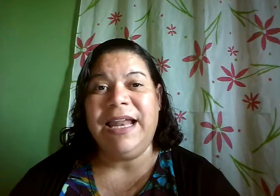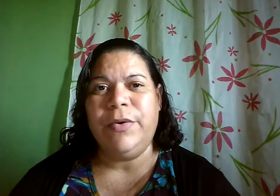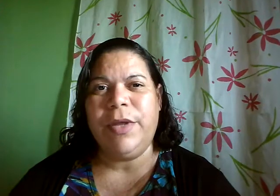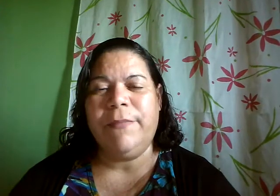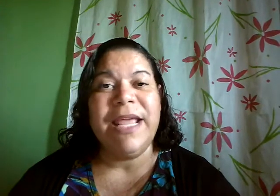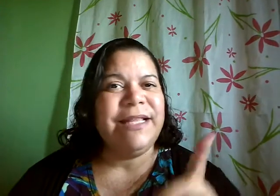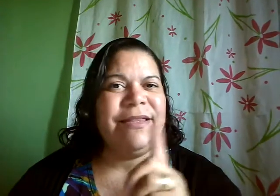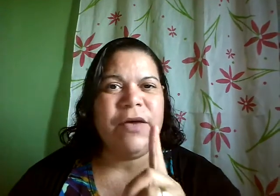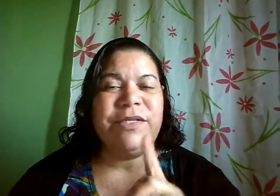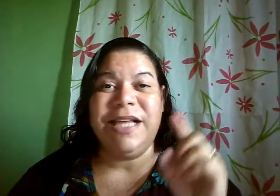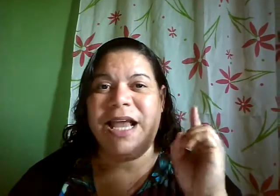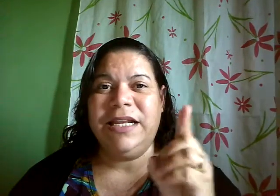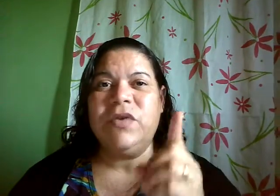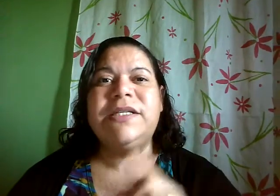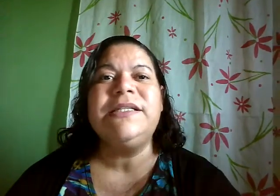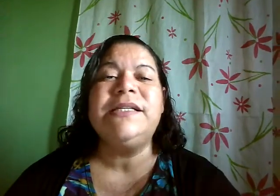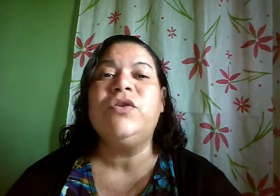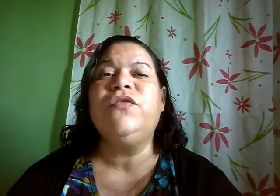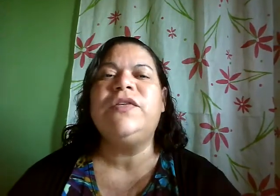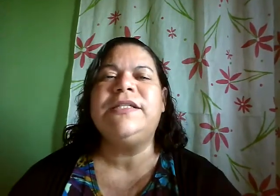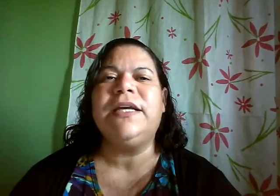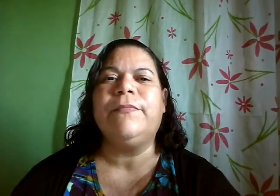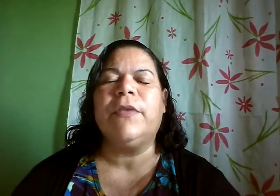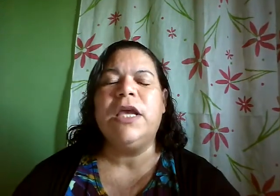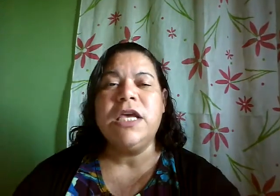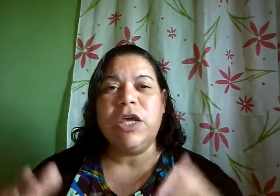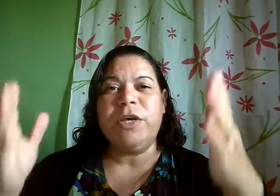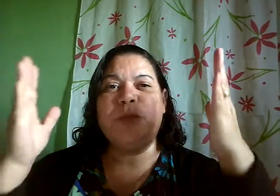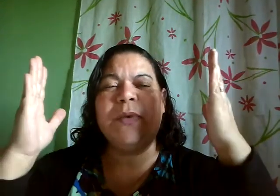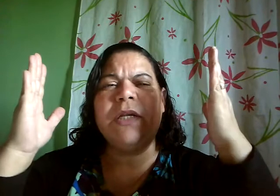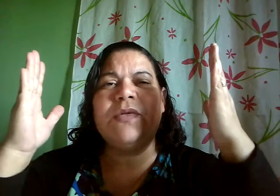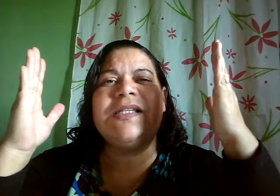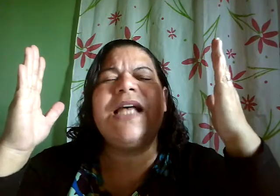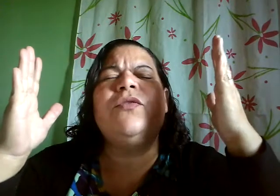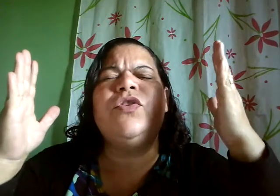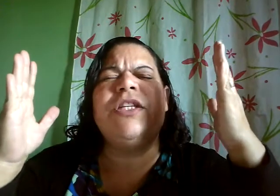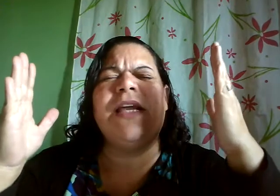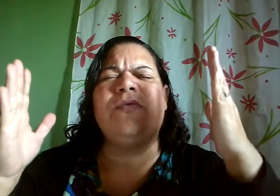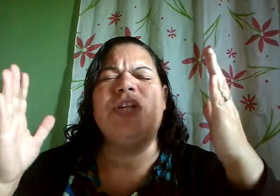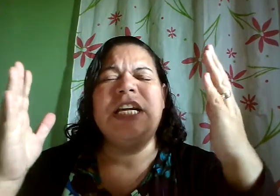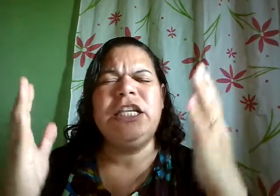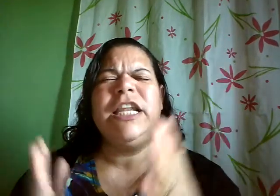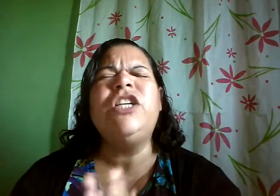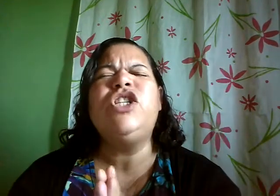aleluia! Deus, Ele não se esqueceu de você, que o Espírito Santo de Deus, neste